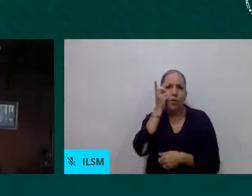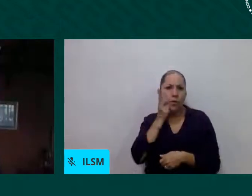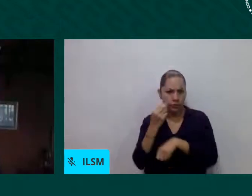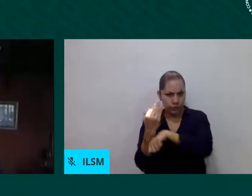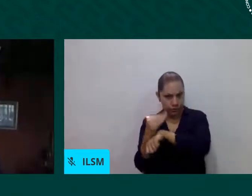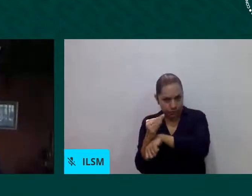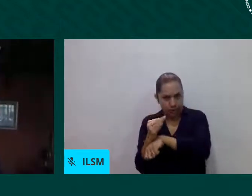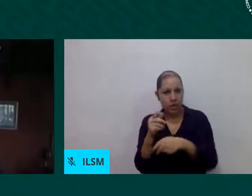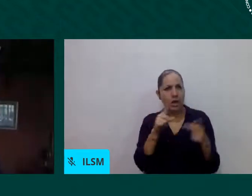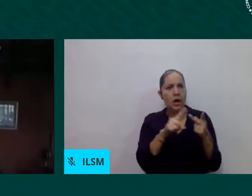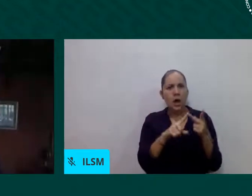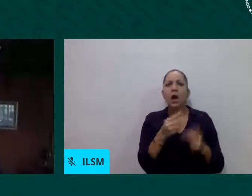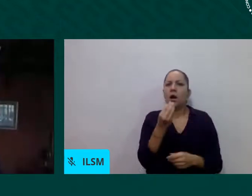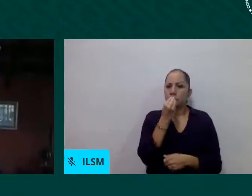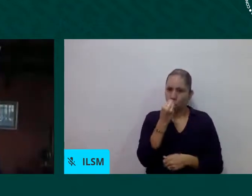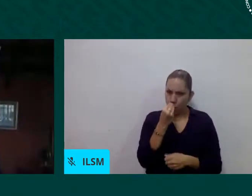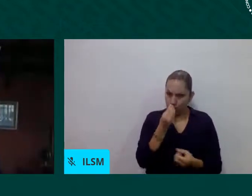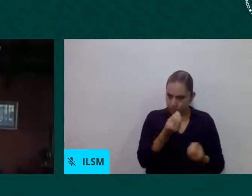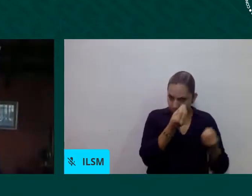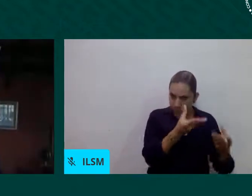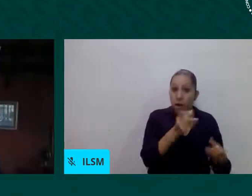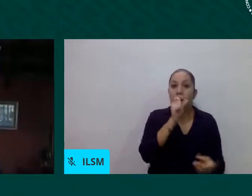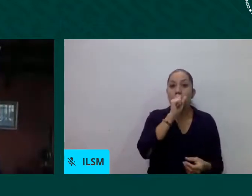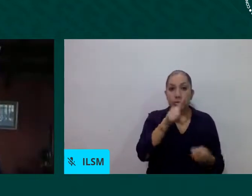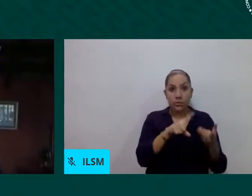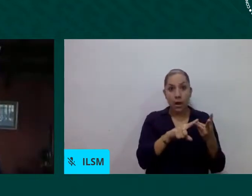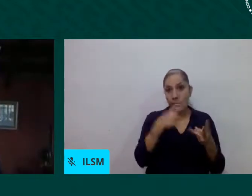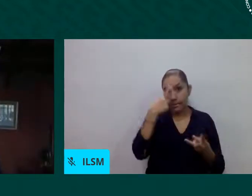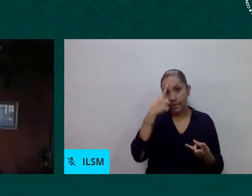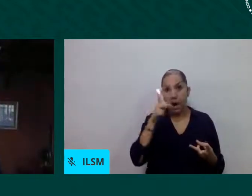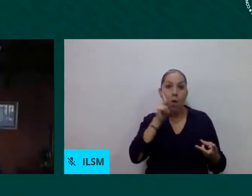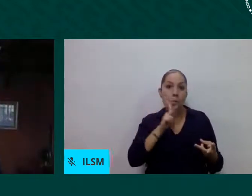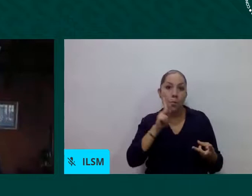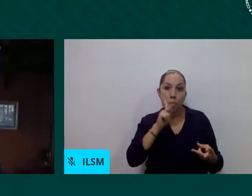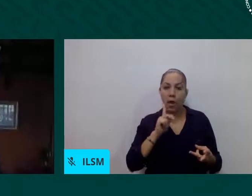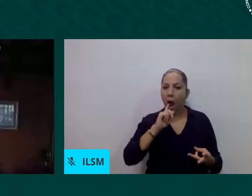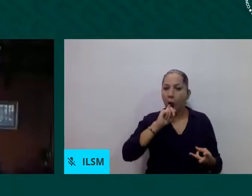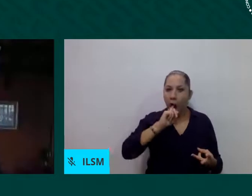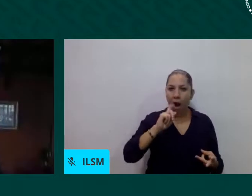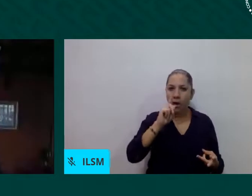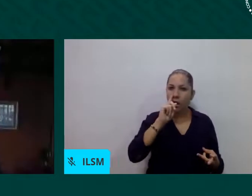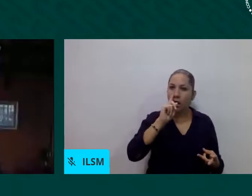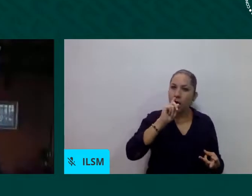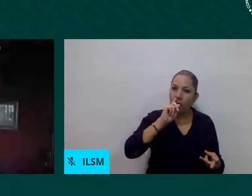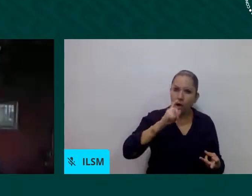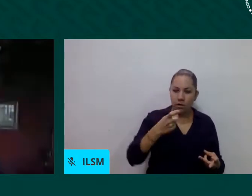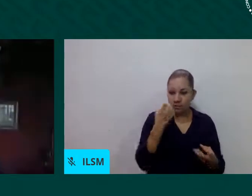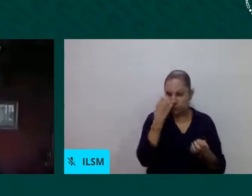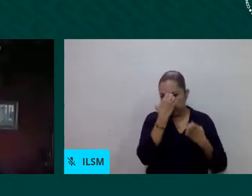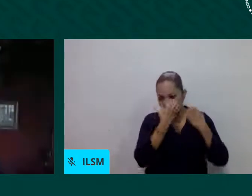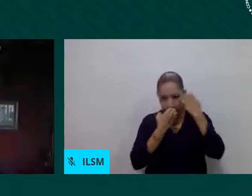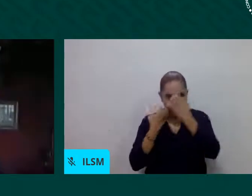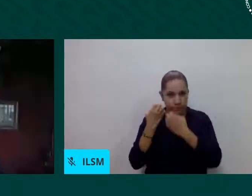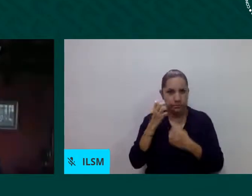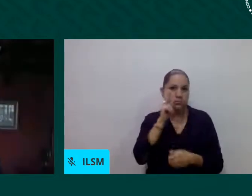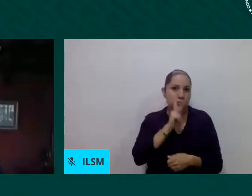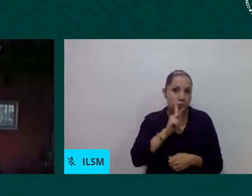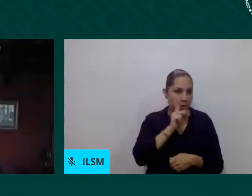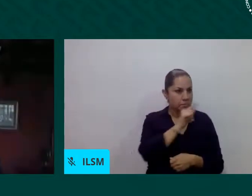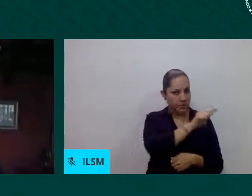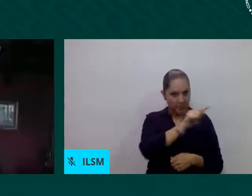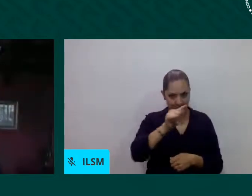vulnerabilidad que se encontraban o la atención sanitaria, es a la gente que se encontraba en sus hogares